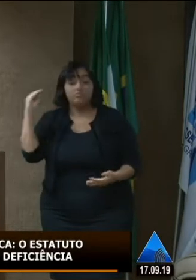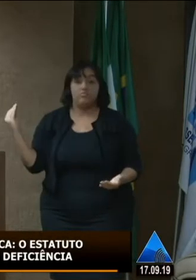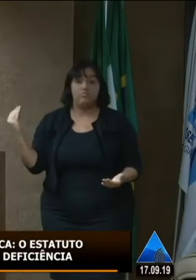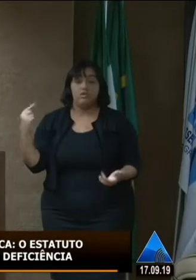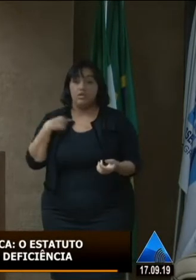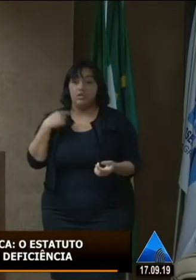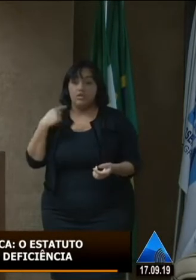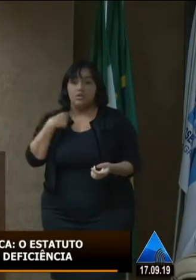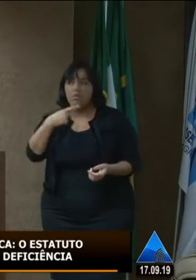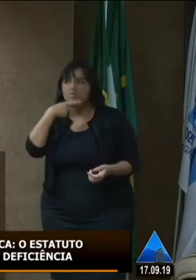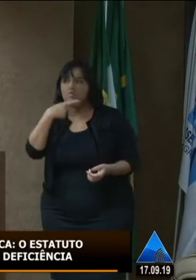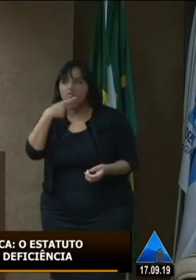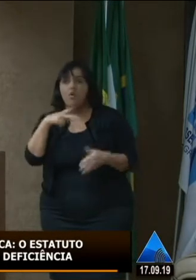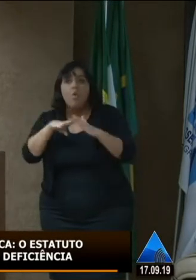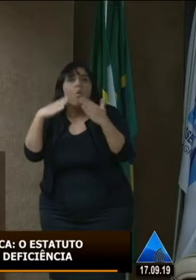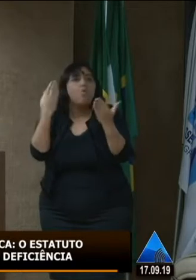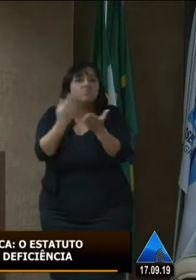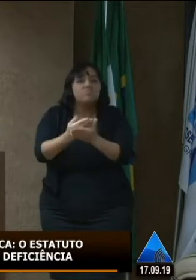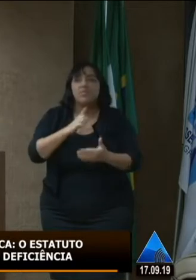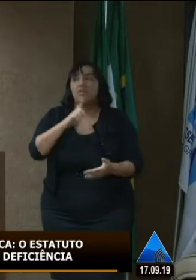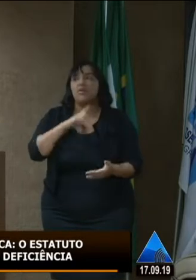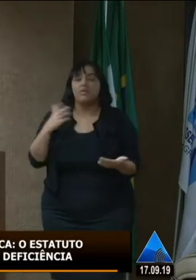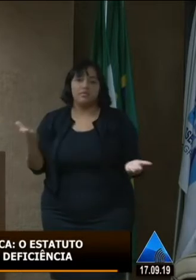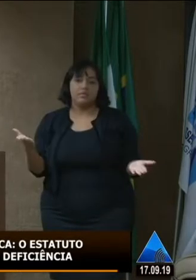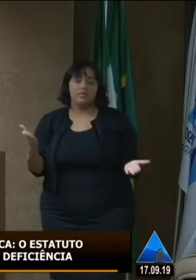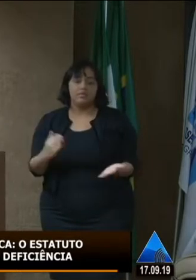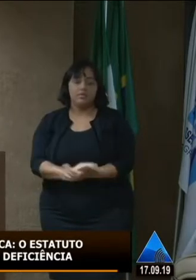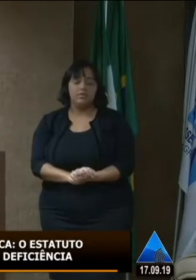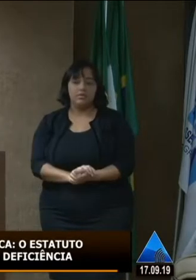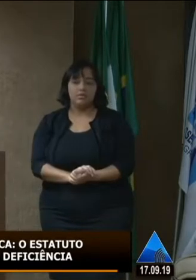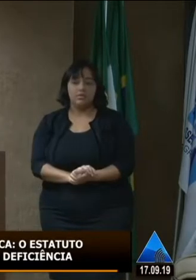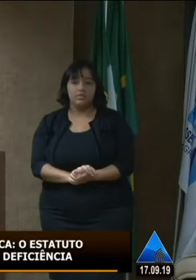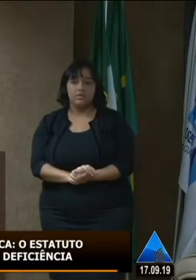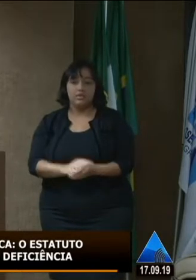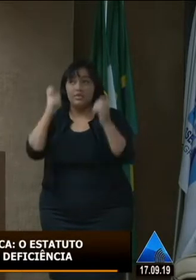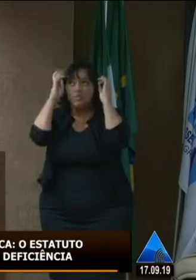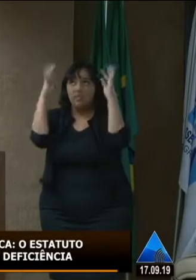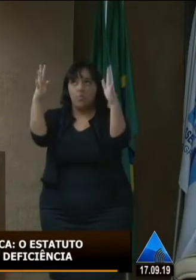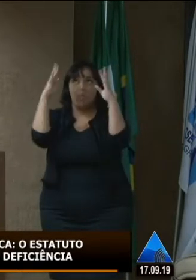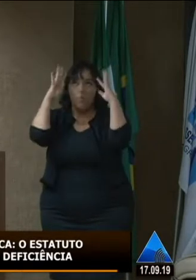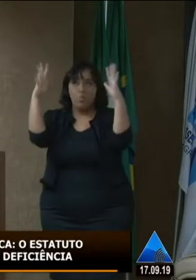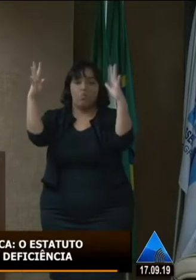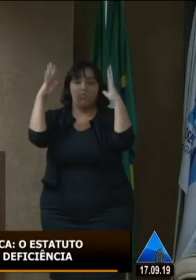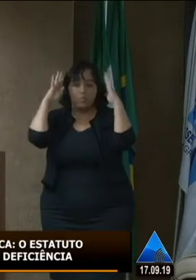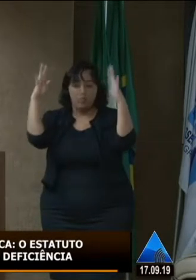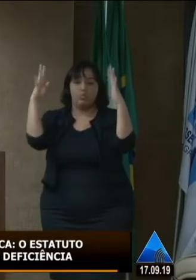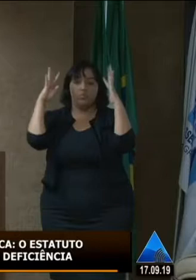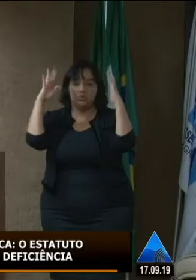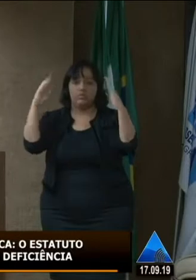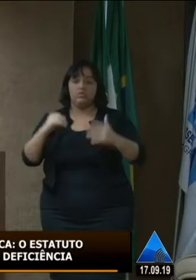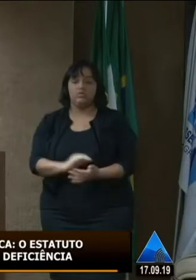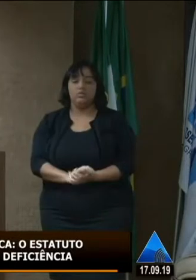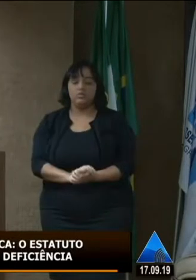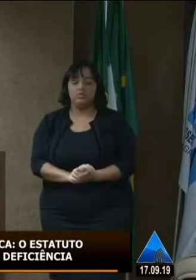desafio aqui qual é a escola que tem municipal que tem um autista severo não verbal dentro do ensino